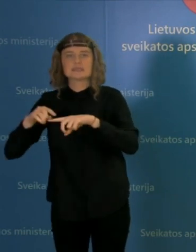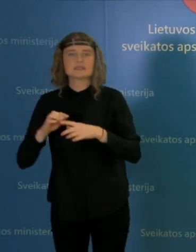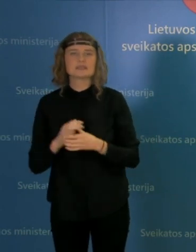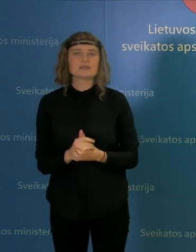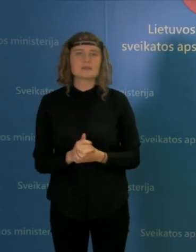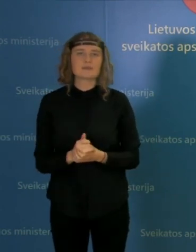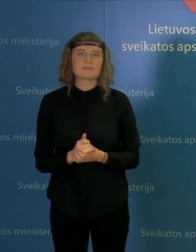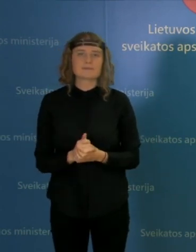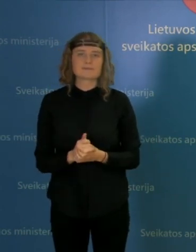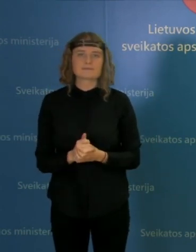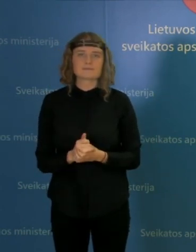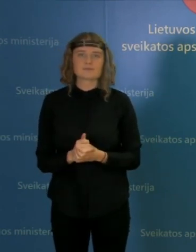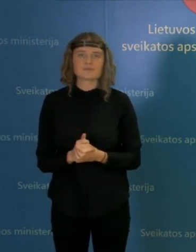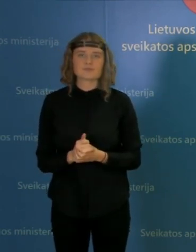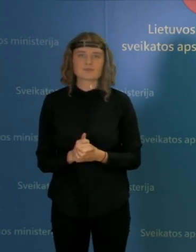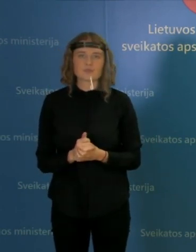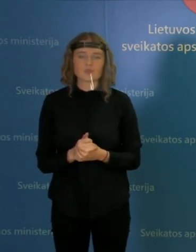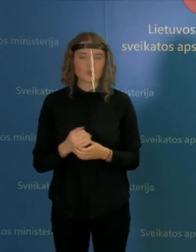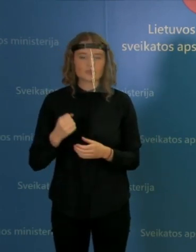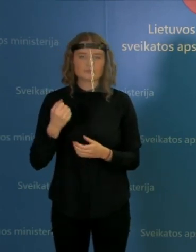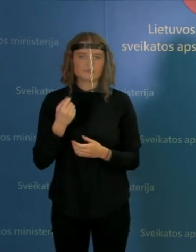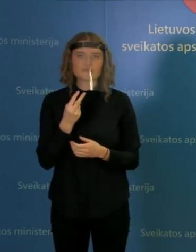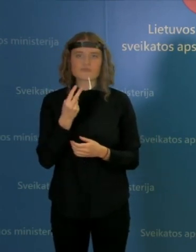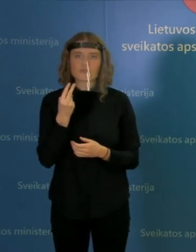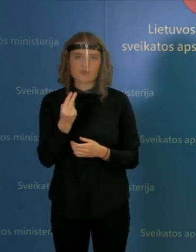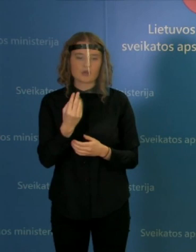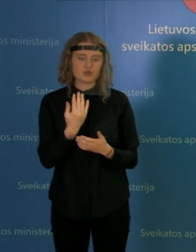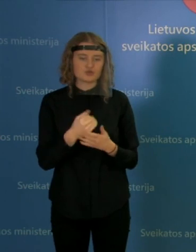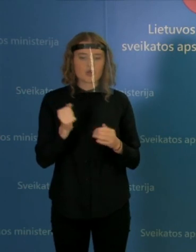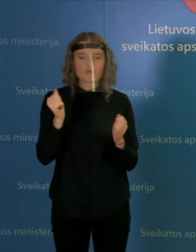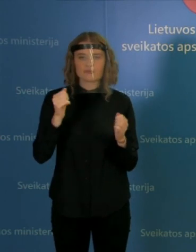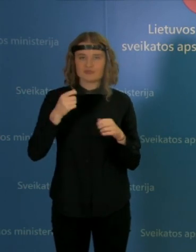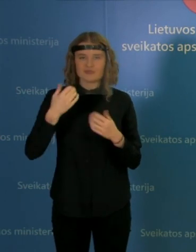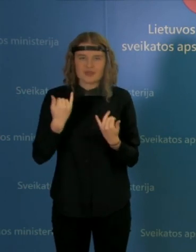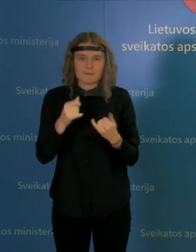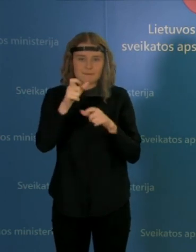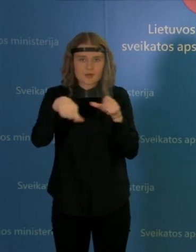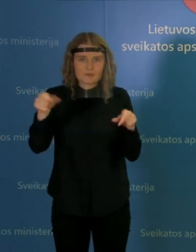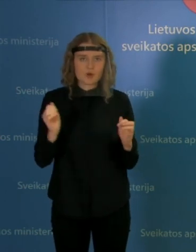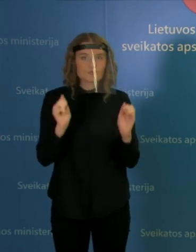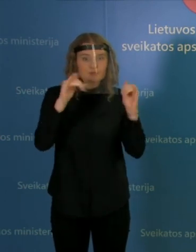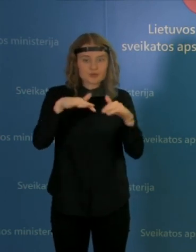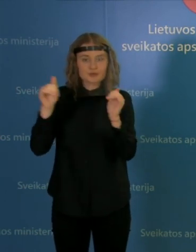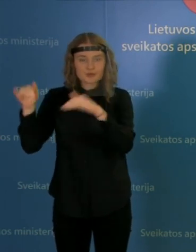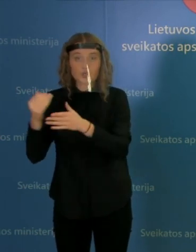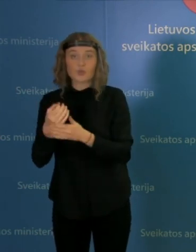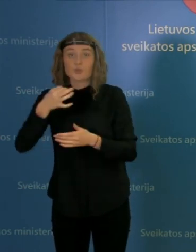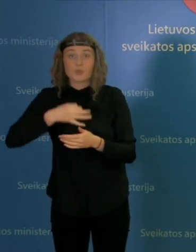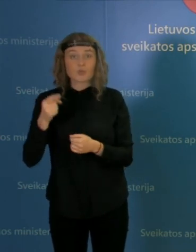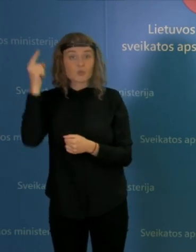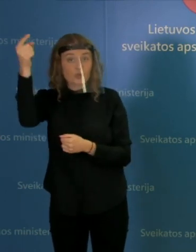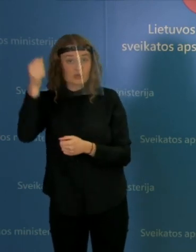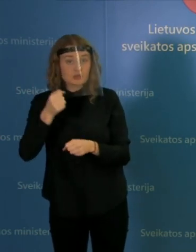Turbūt tokios stambiausios rytis, kur žmonės iki šiol dirba nenu toliniu būdu.